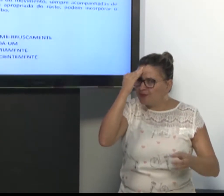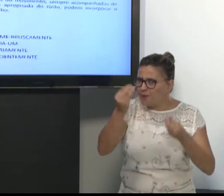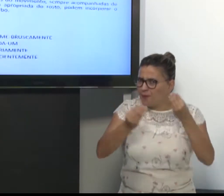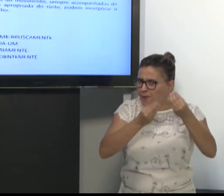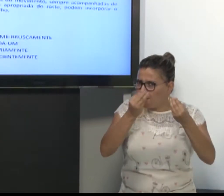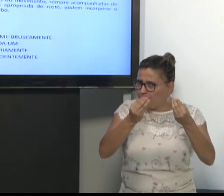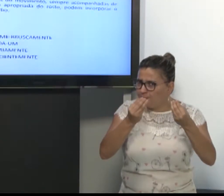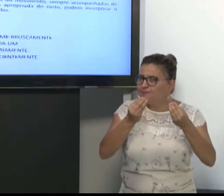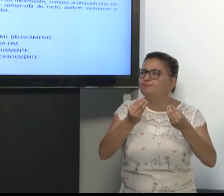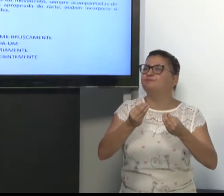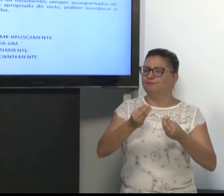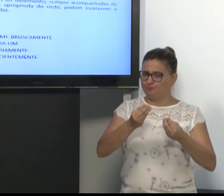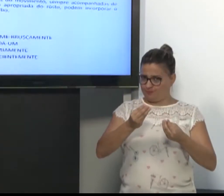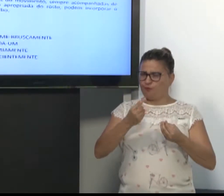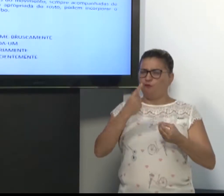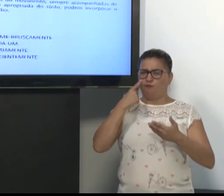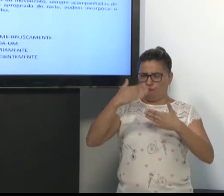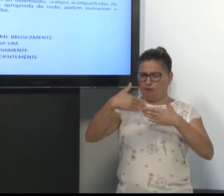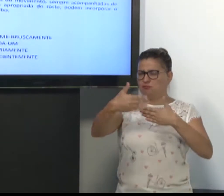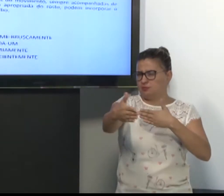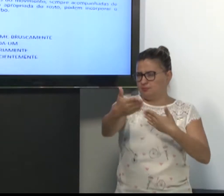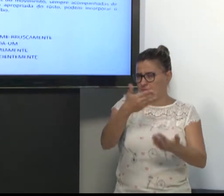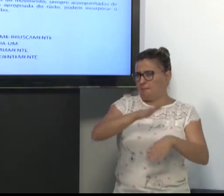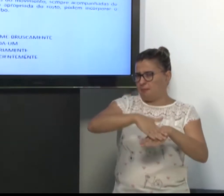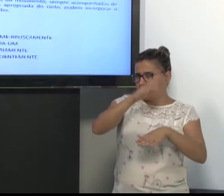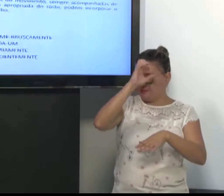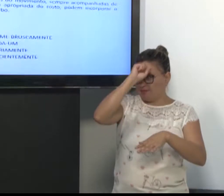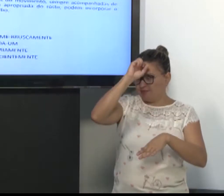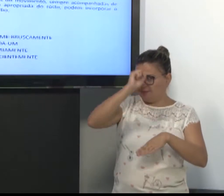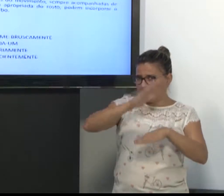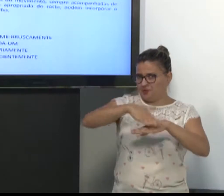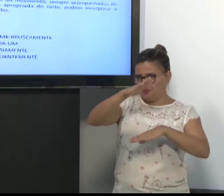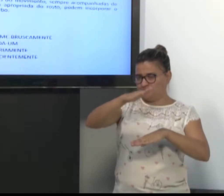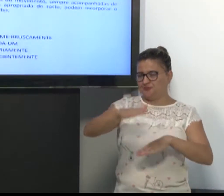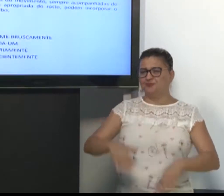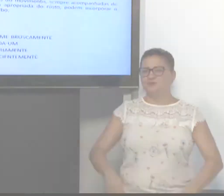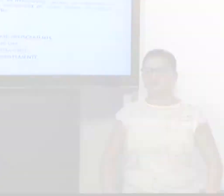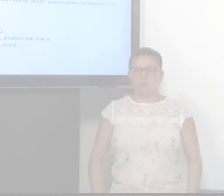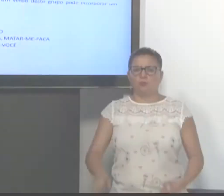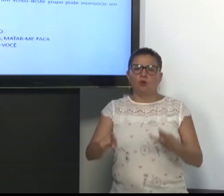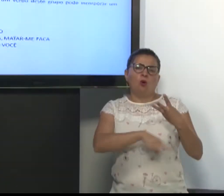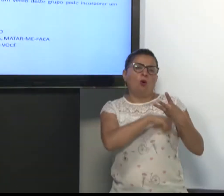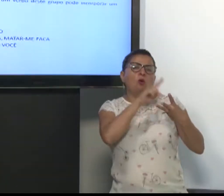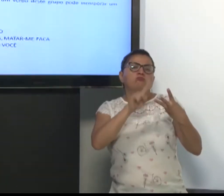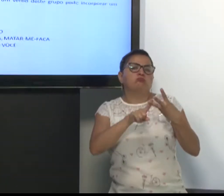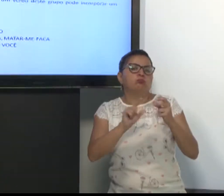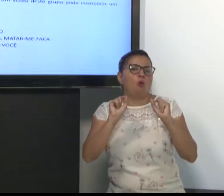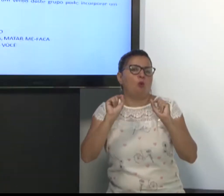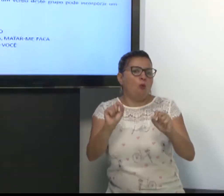Vocês estão entendendo como se faz? Então, vamos dar continuidade. Vocês vão aprender mais.